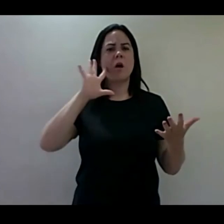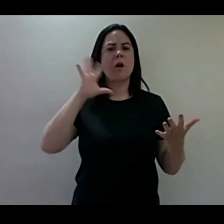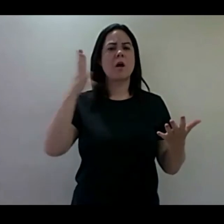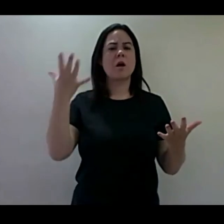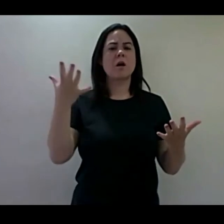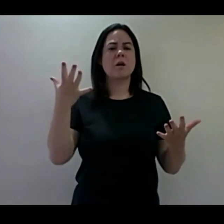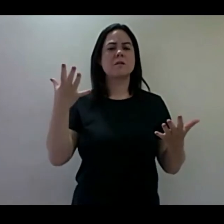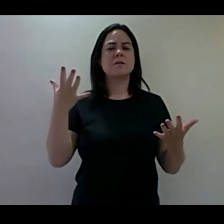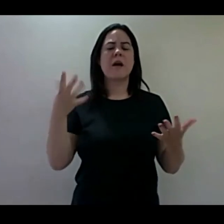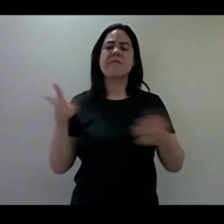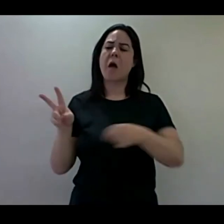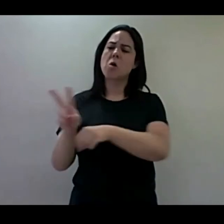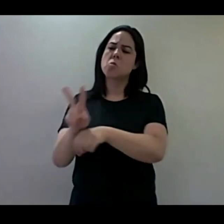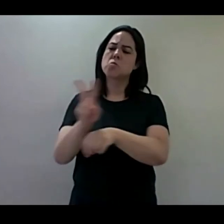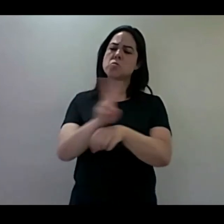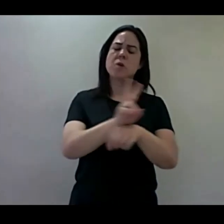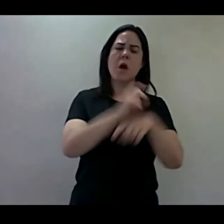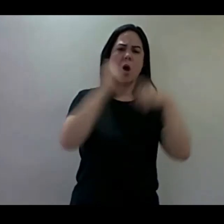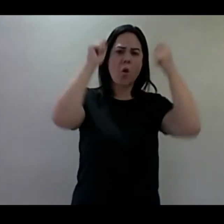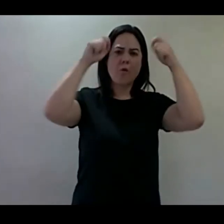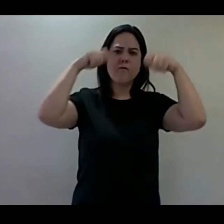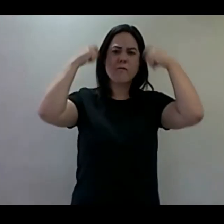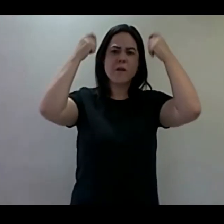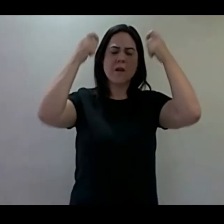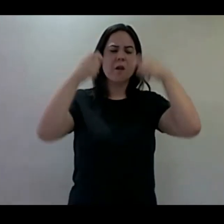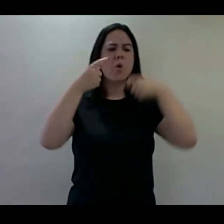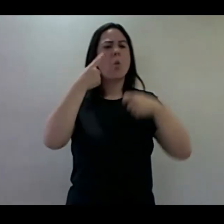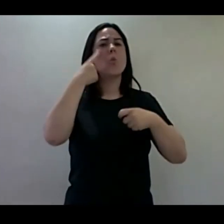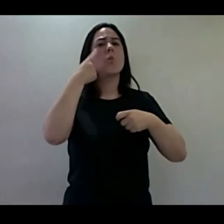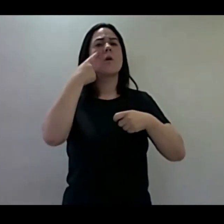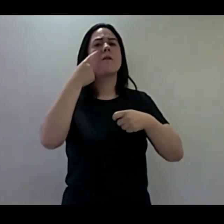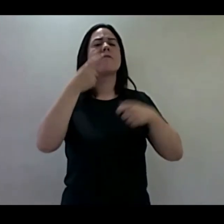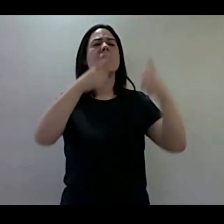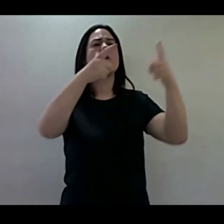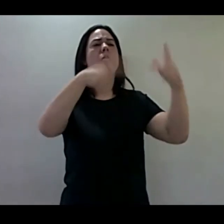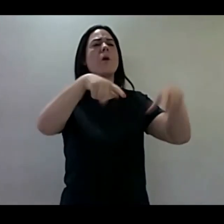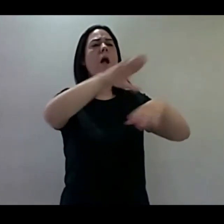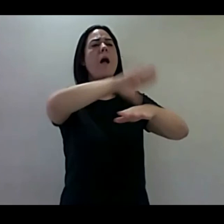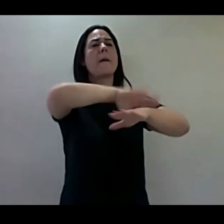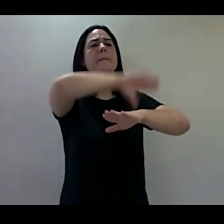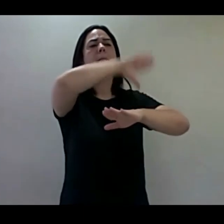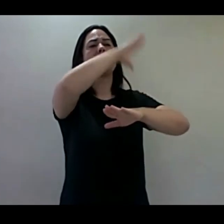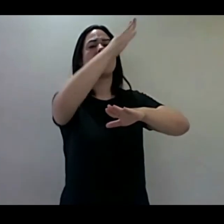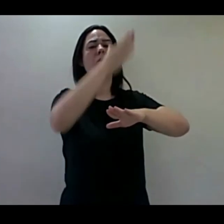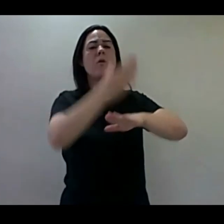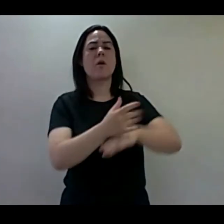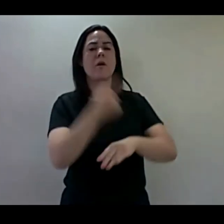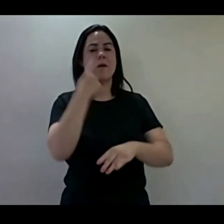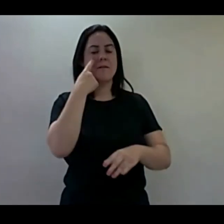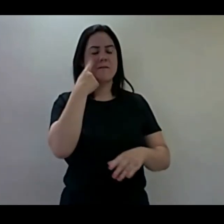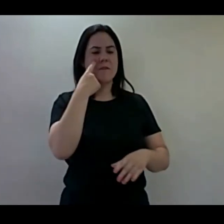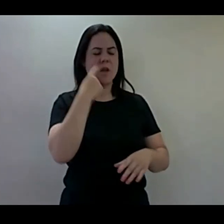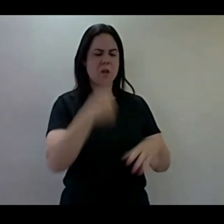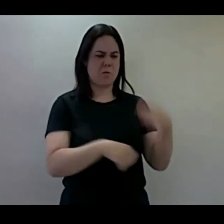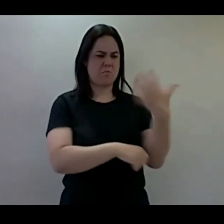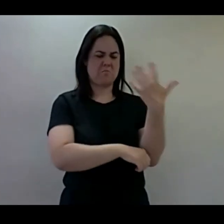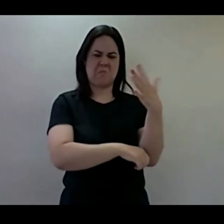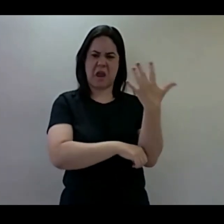ovelhas, o que ele vê na montanha? Uma planta que pega fogo e não